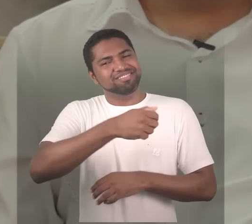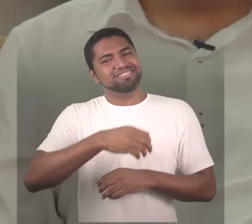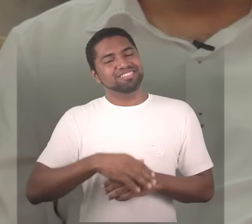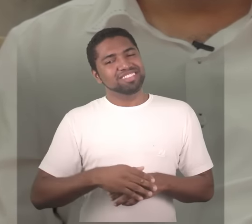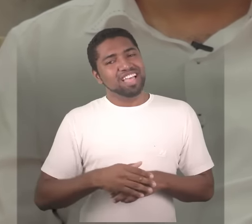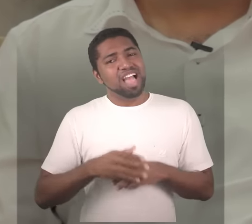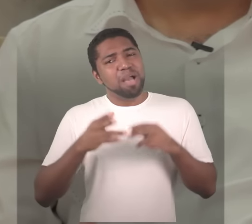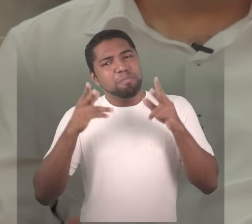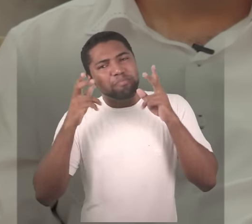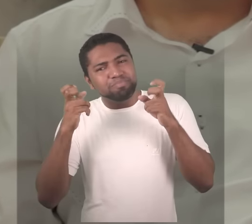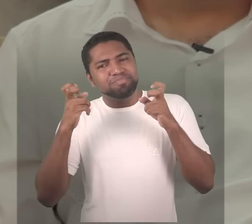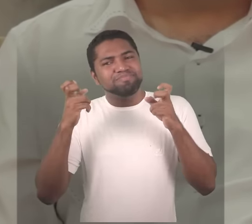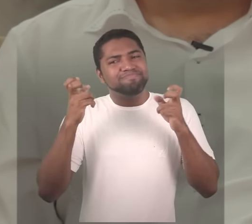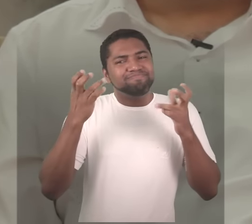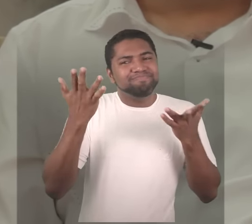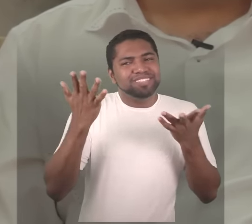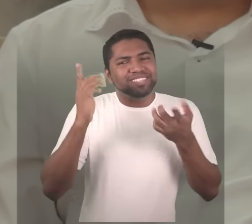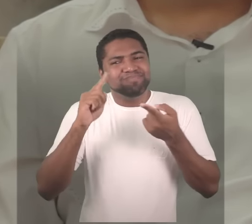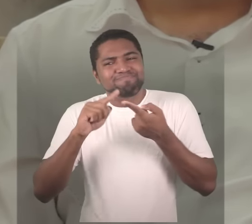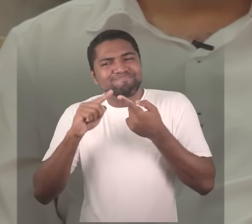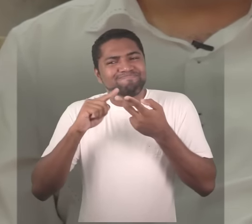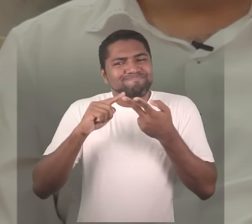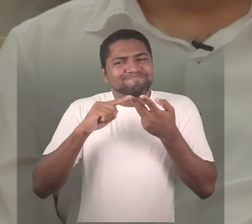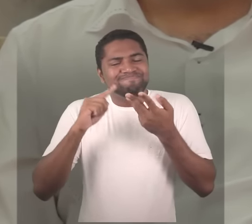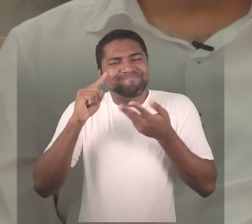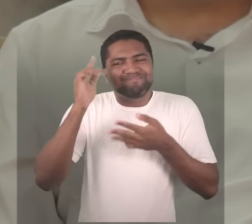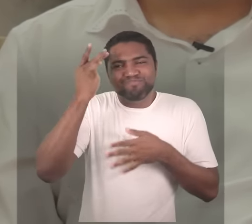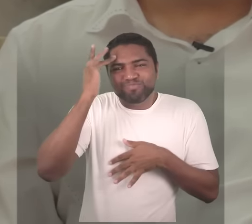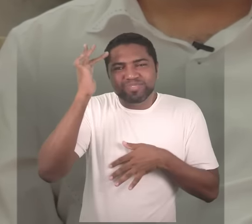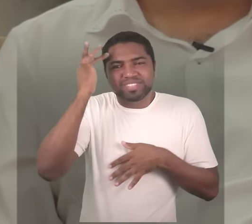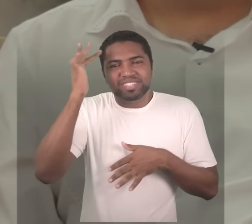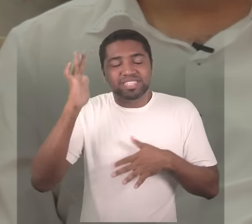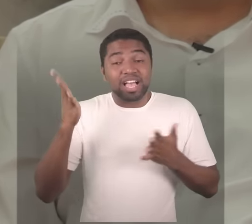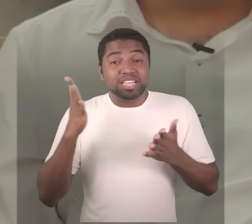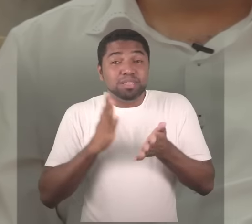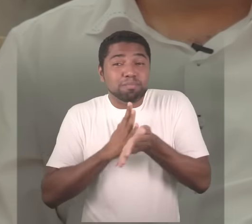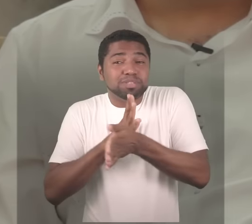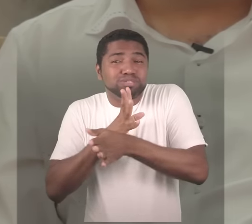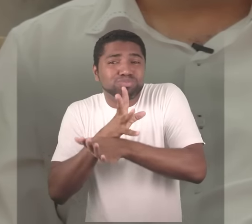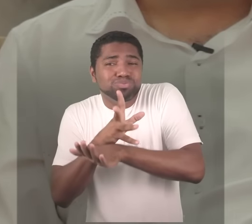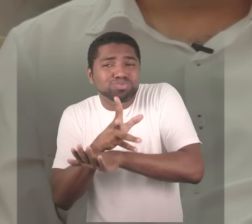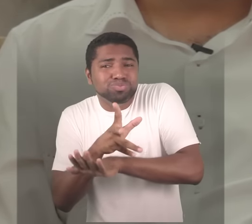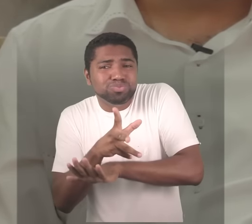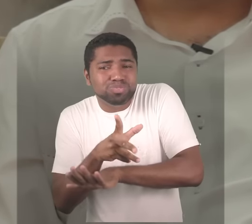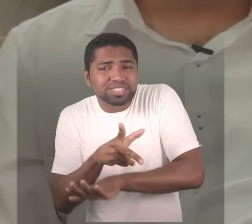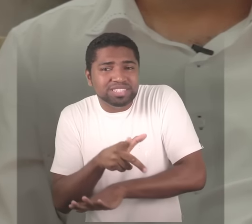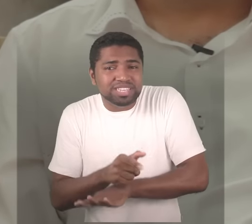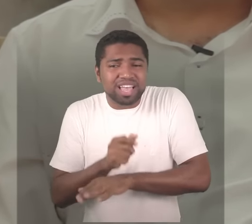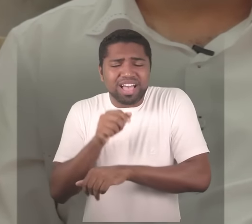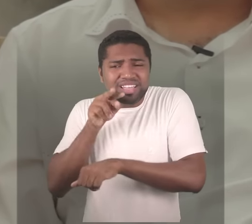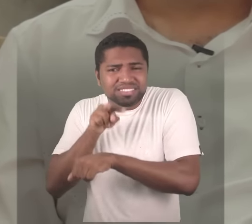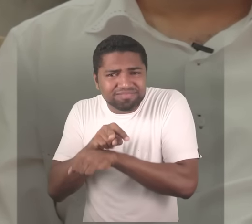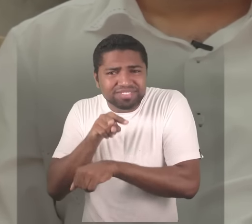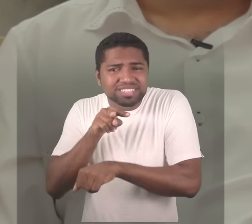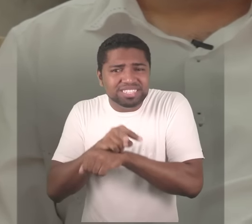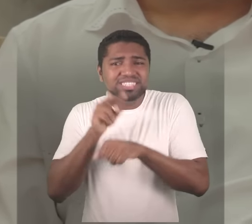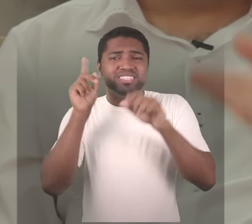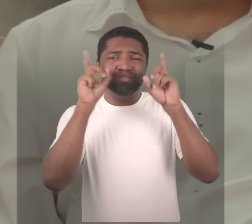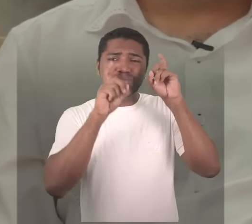percebiam que eles não sabiam então à noite meu pai às vezes virava à noite olhando e preocupado com isso e de